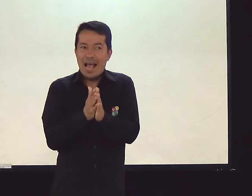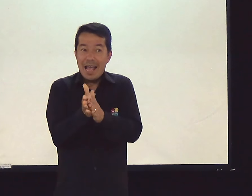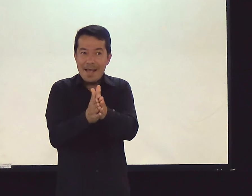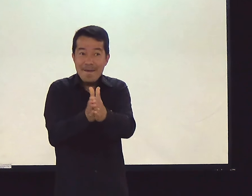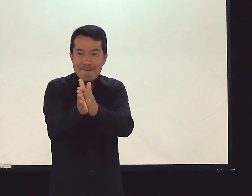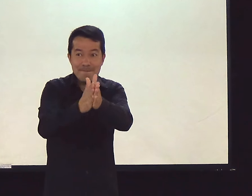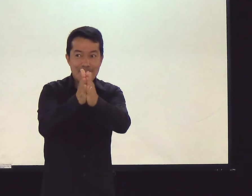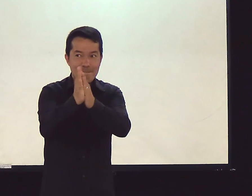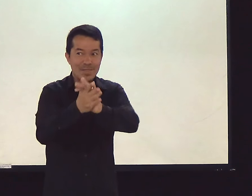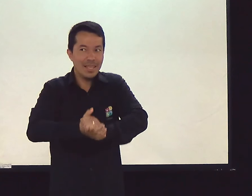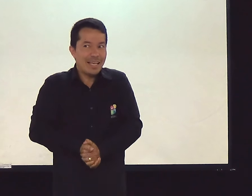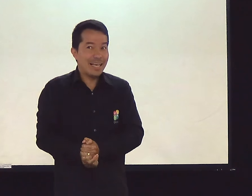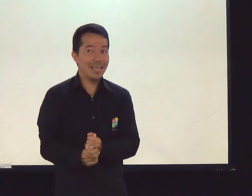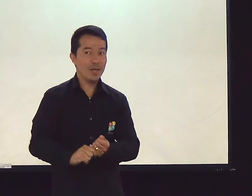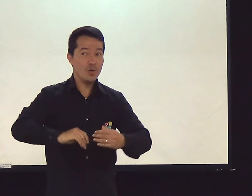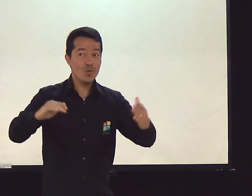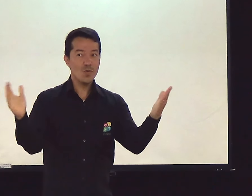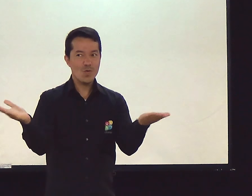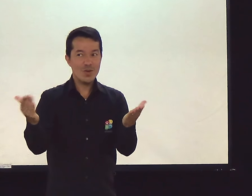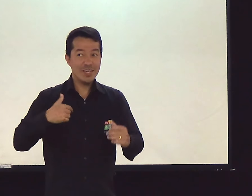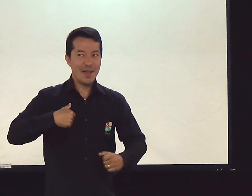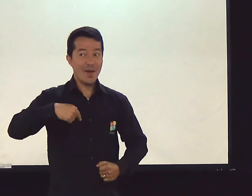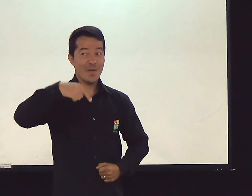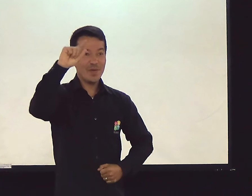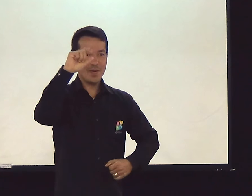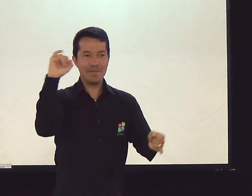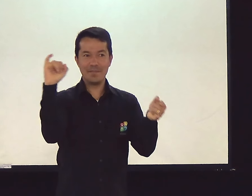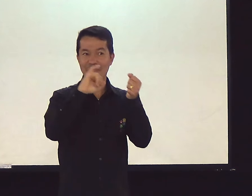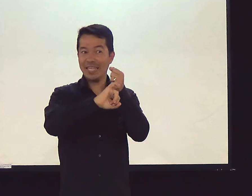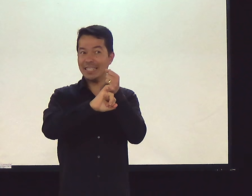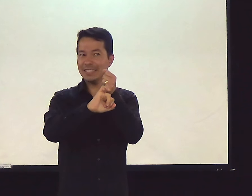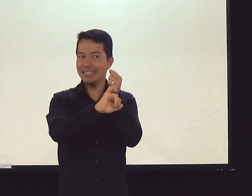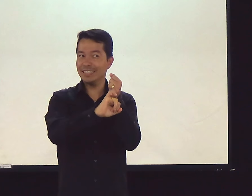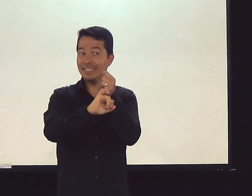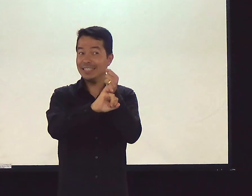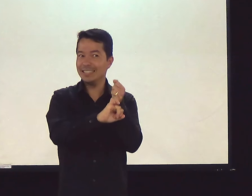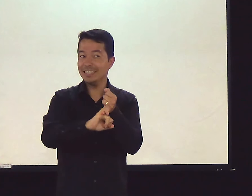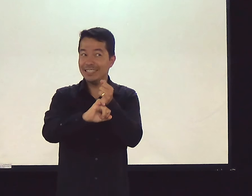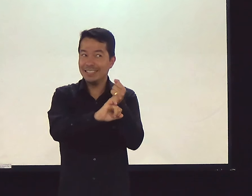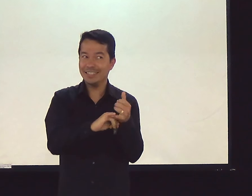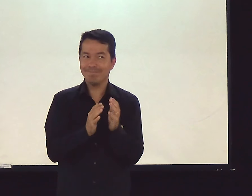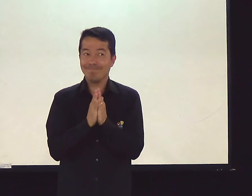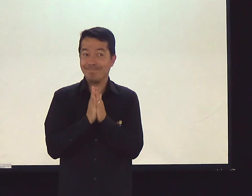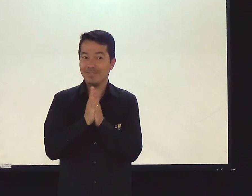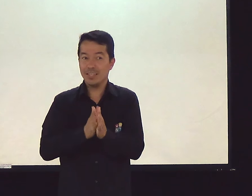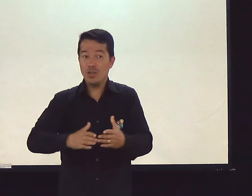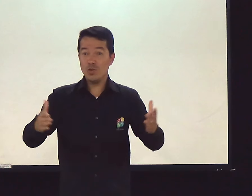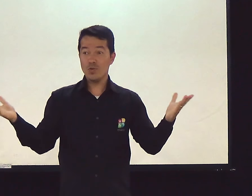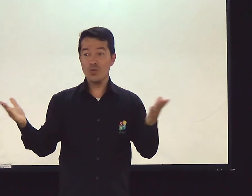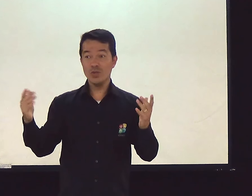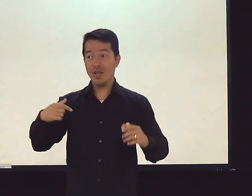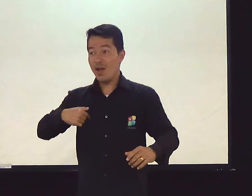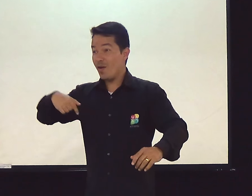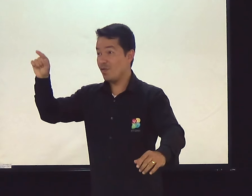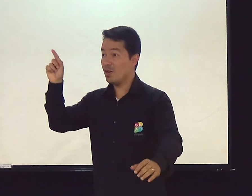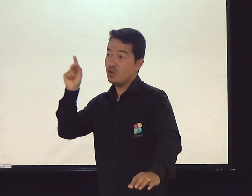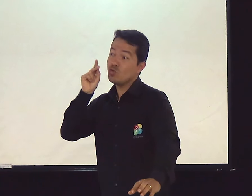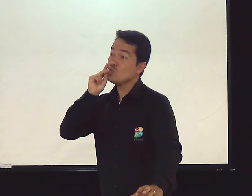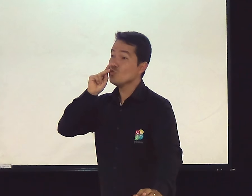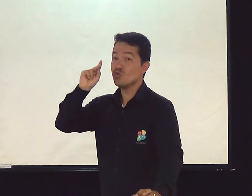E você fica feliz. Vem aquela coisa boa. Quer saber? Eu vou ter um caso.